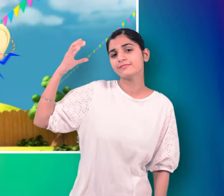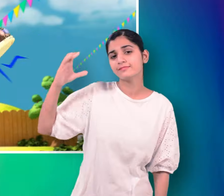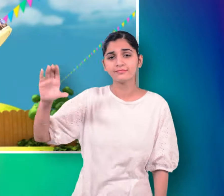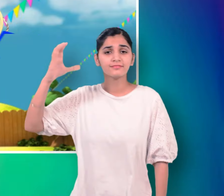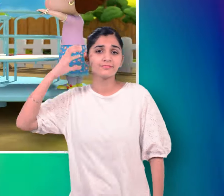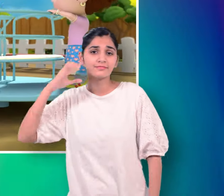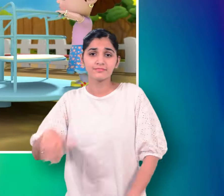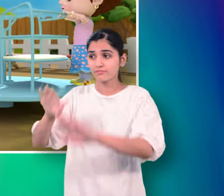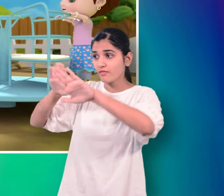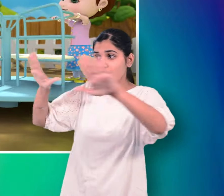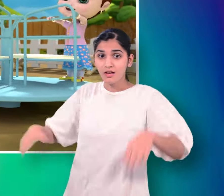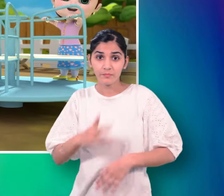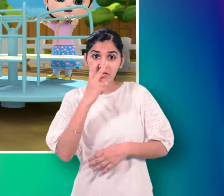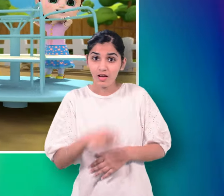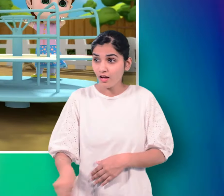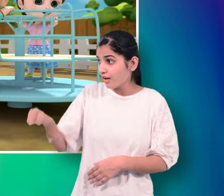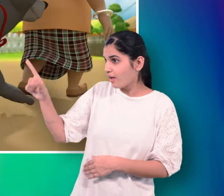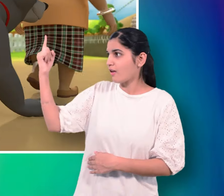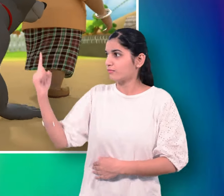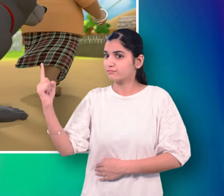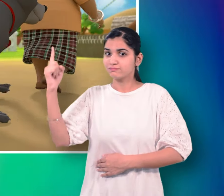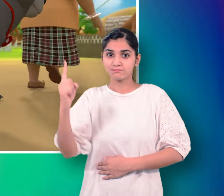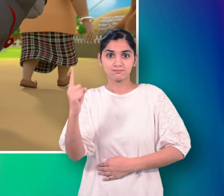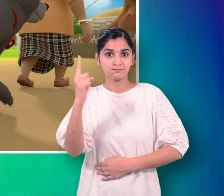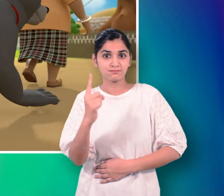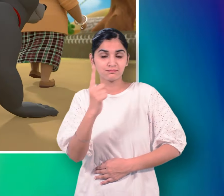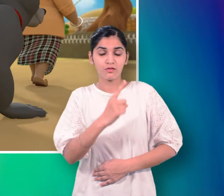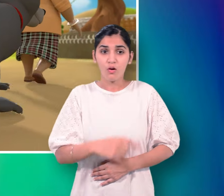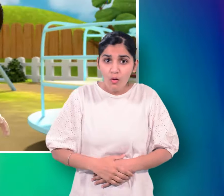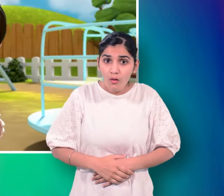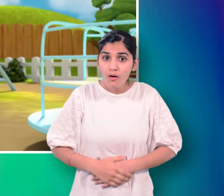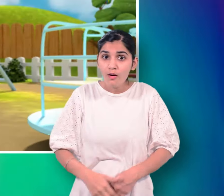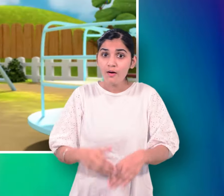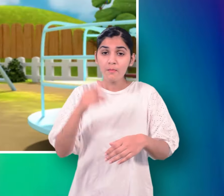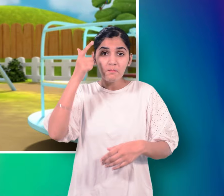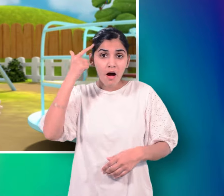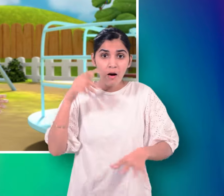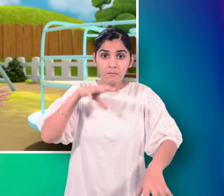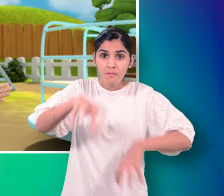देखो देखो कालू मदारी आया कितना मोटा भालू है